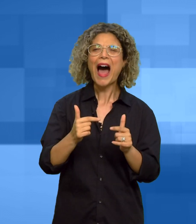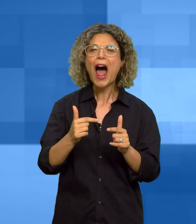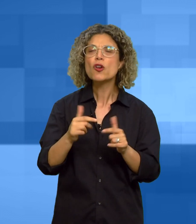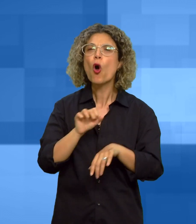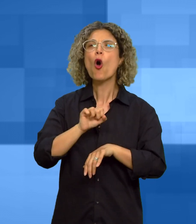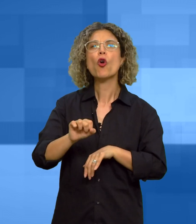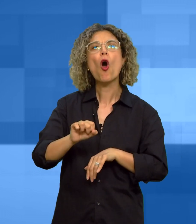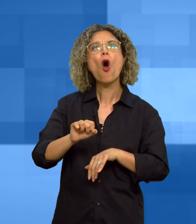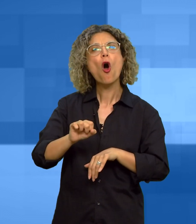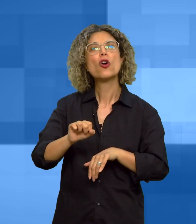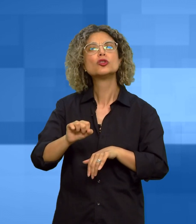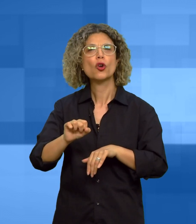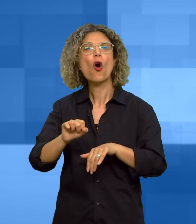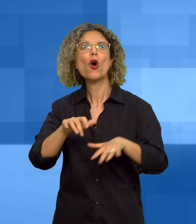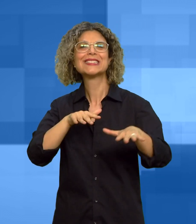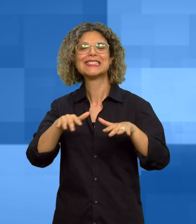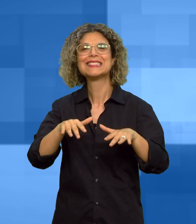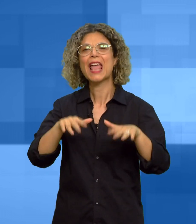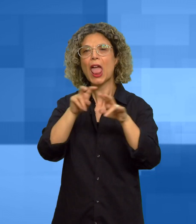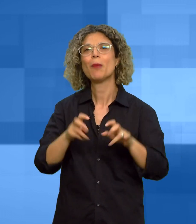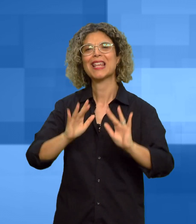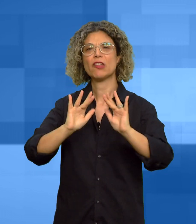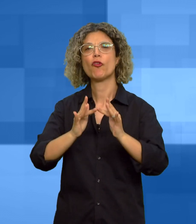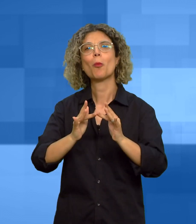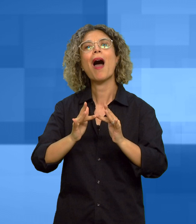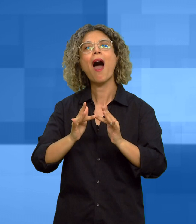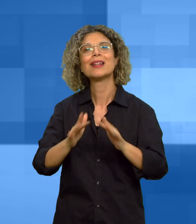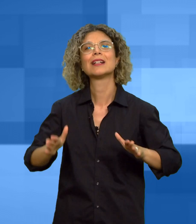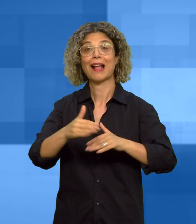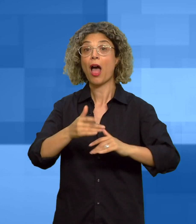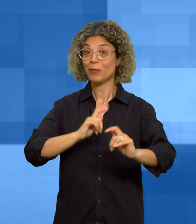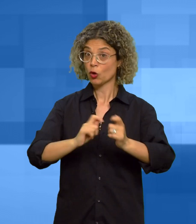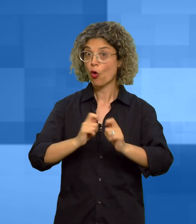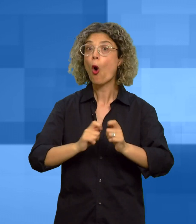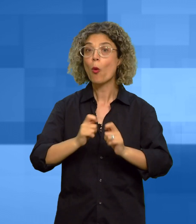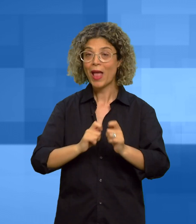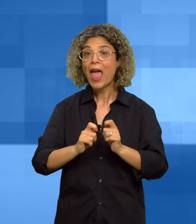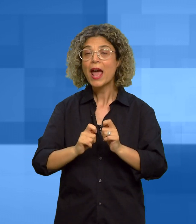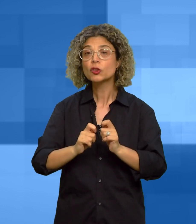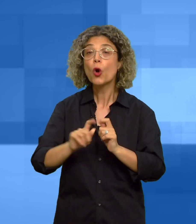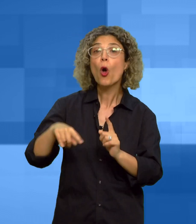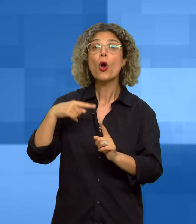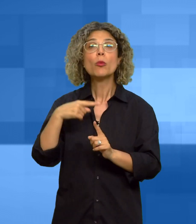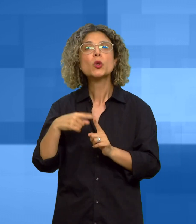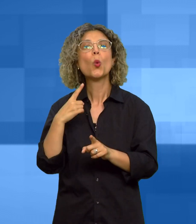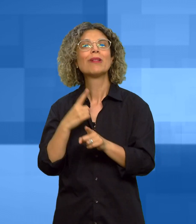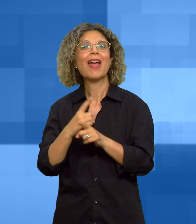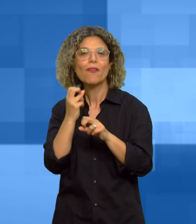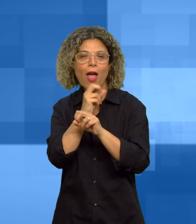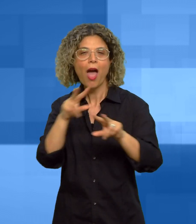in pregiudizio delle infrastrutture critiche informatiche della Camera. Die la segnalazione